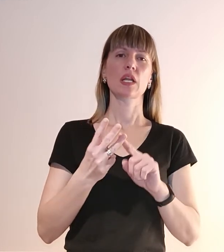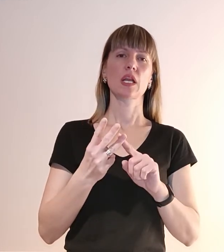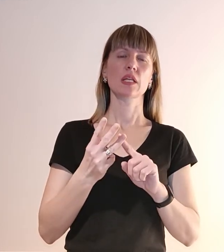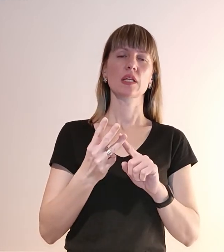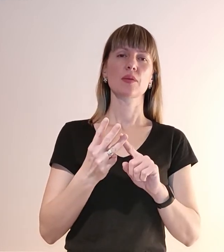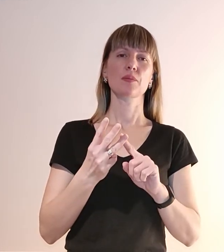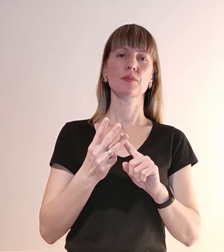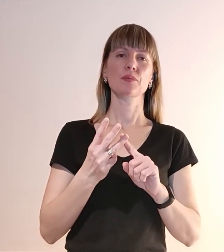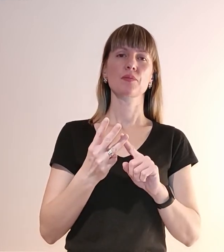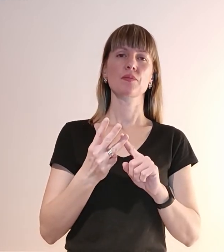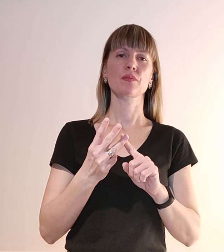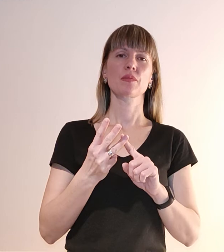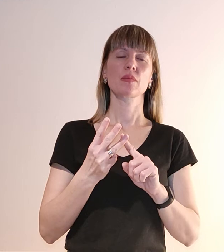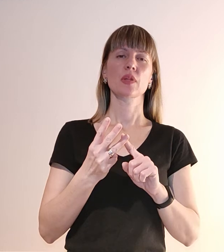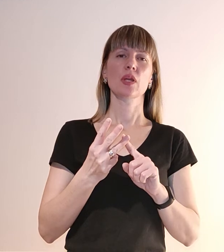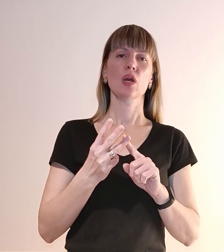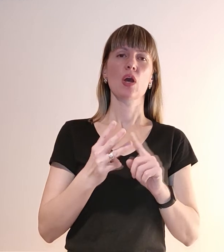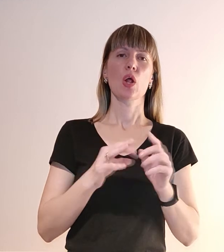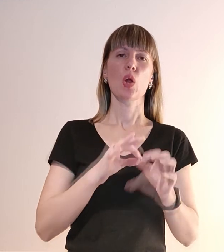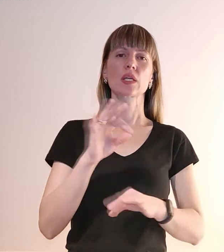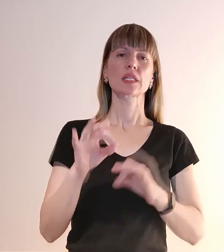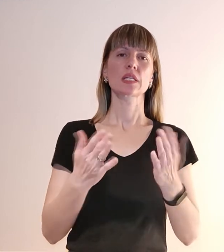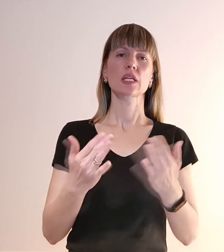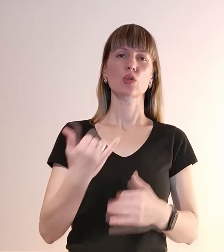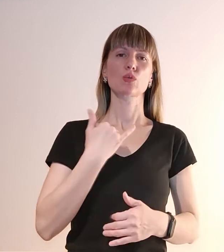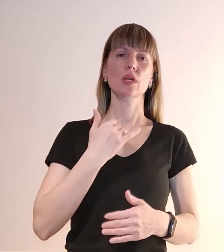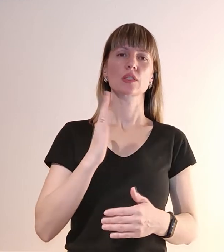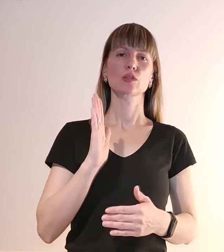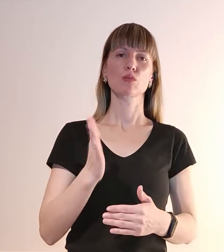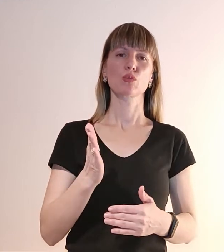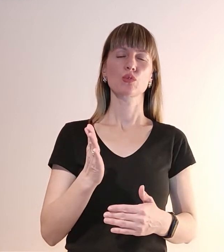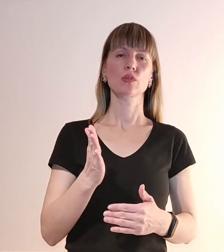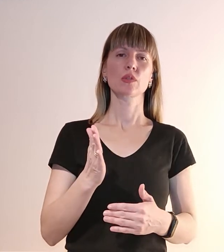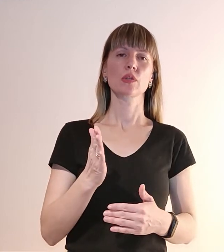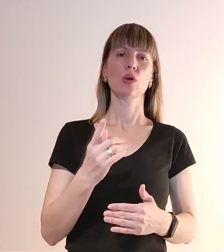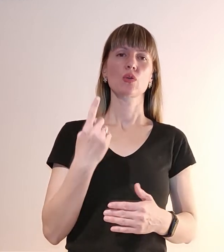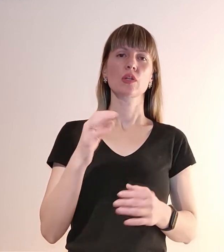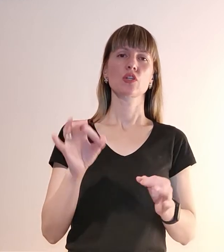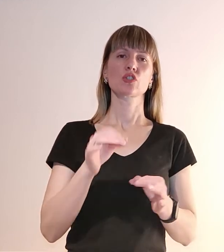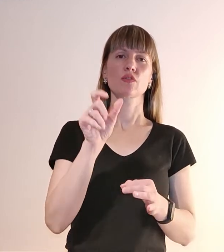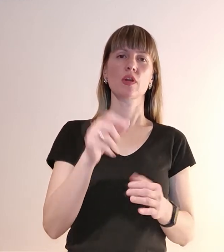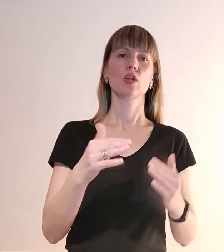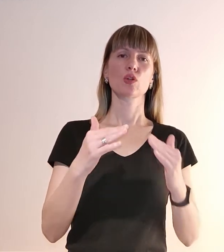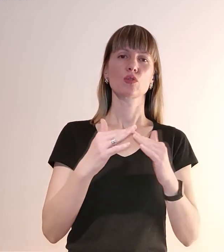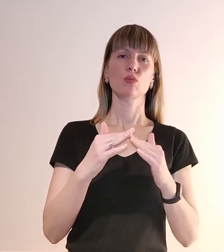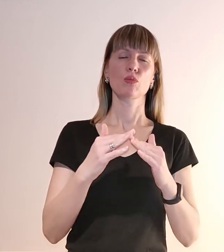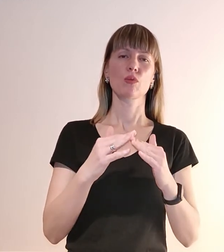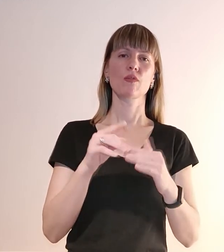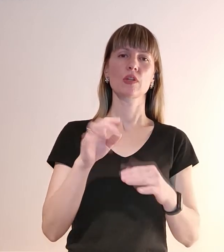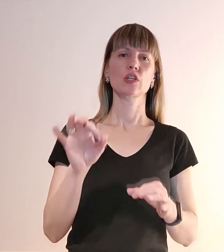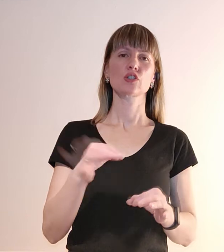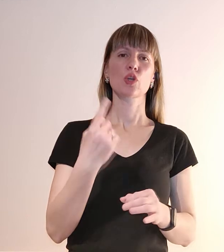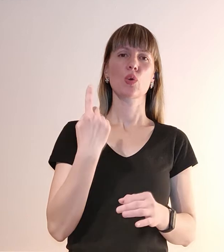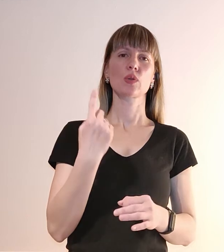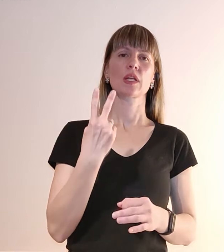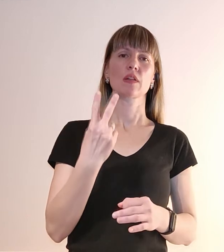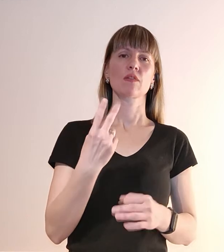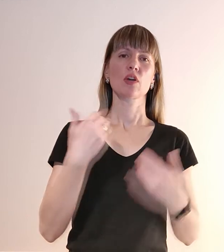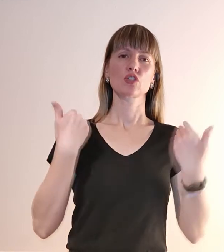логістика. Тобто якщо у нас буде одна швачка на дому, вона зшиє один-два жилети на день.